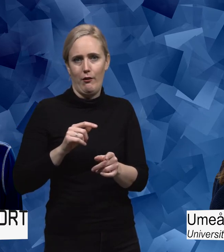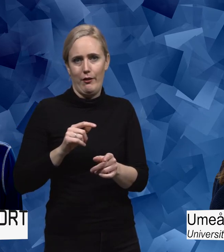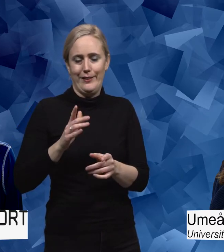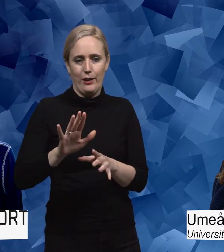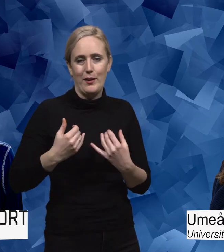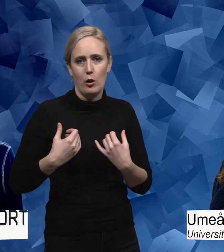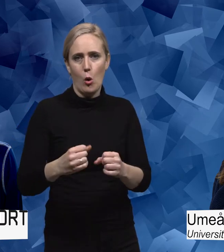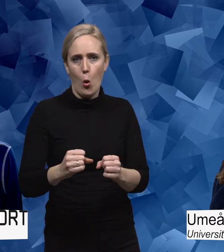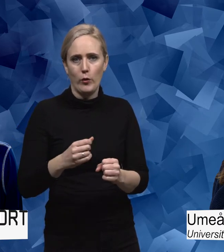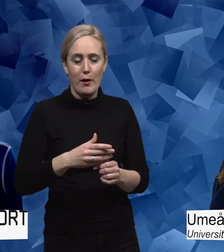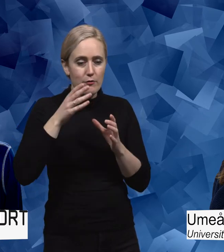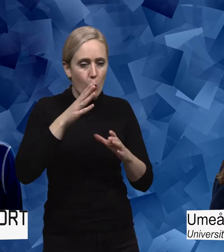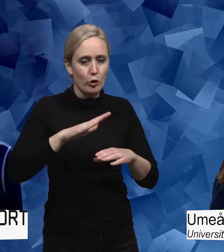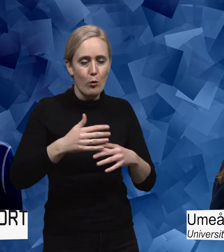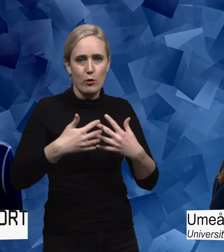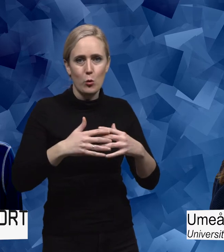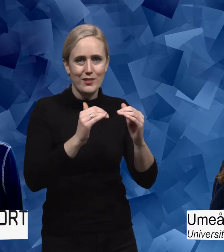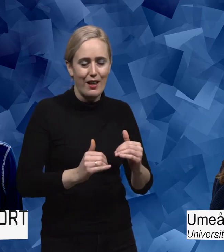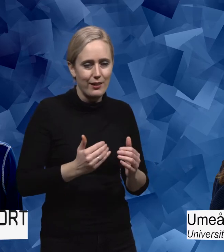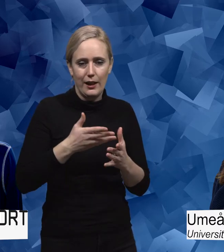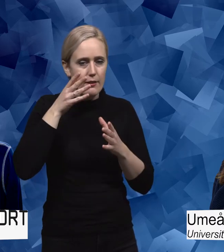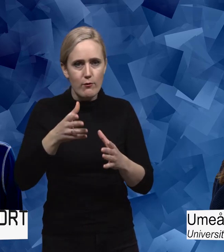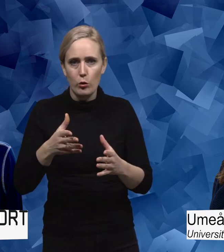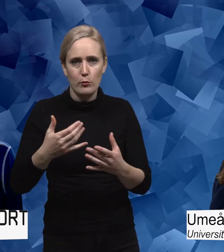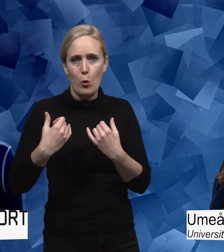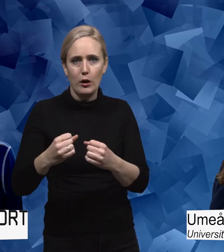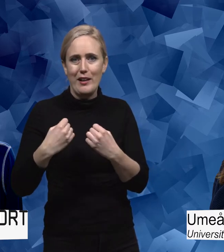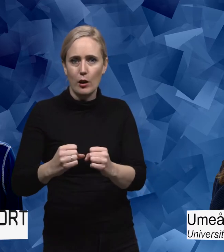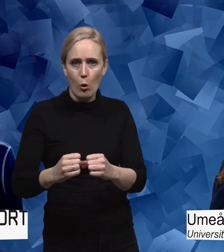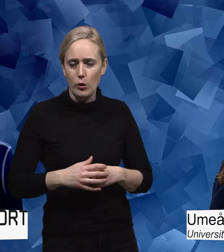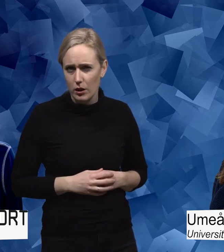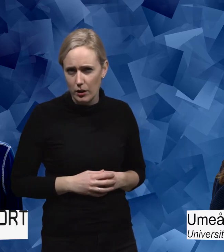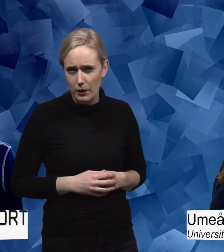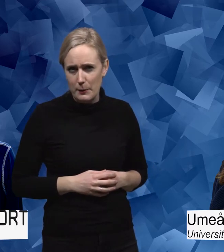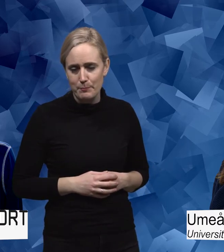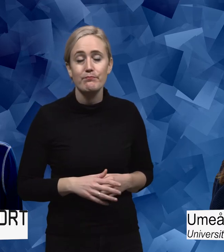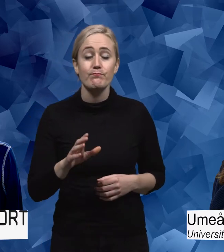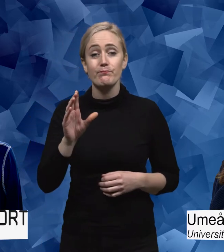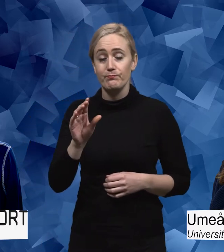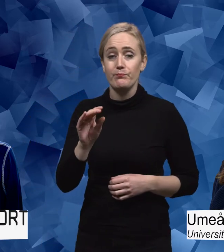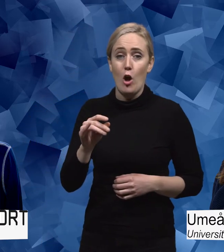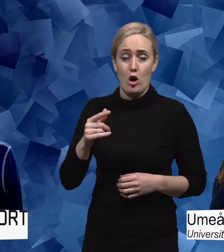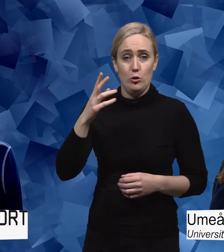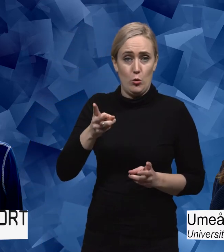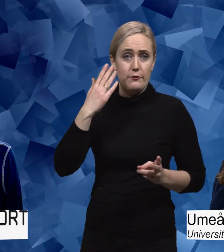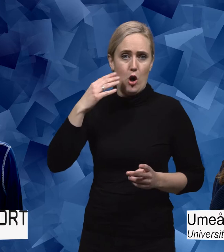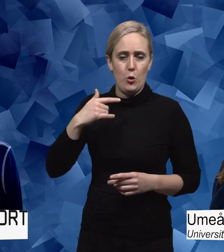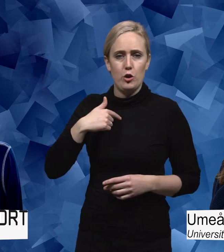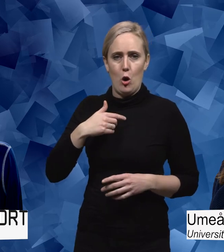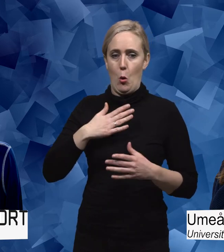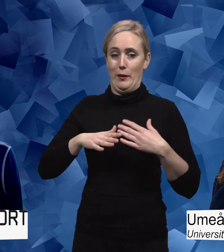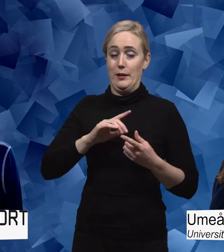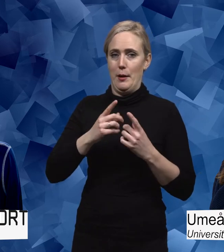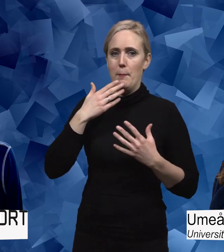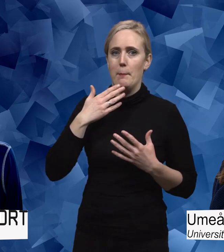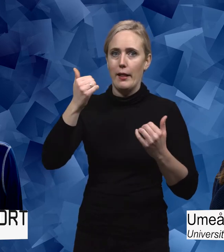funktionsnedsättningen. Att det är det man pratar om, inte idrottsprestationen. Och det är det som tidigare, jag hoppas att det blir bättre. Men jag gjorde ju